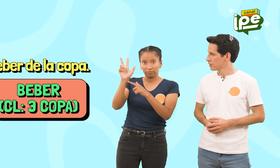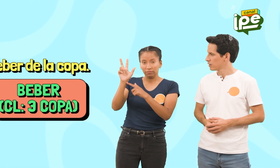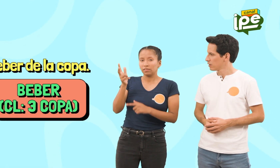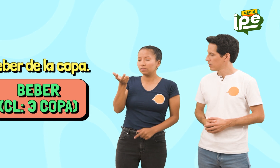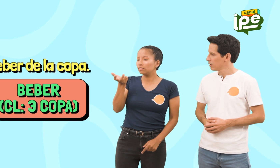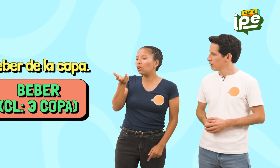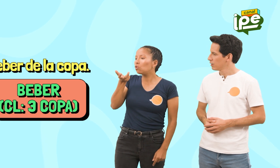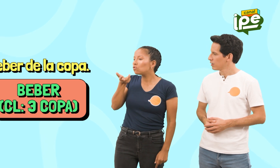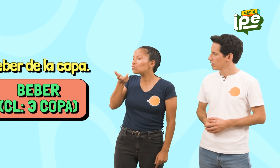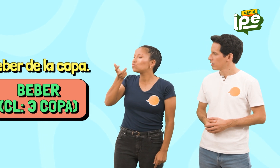Beber de la copa